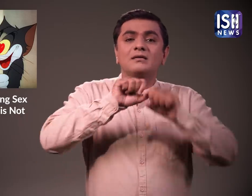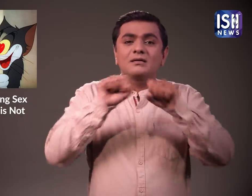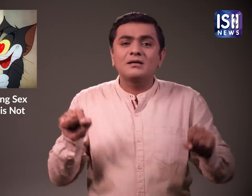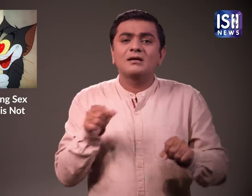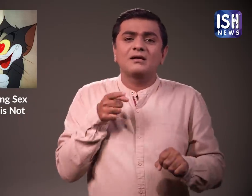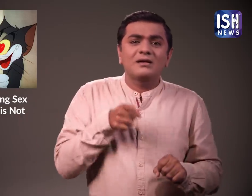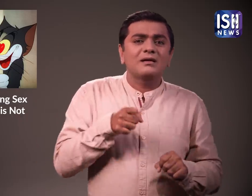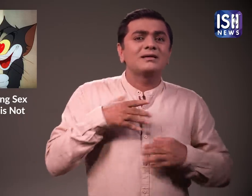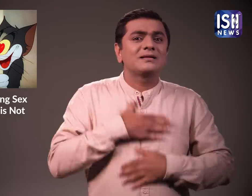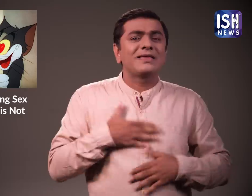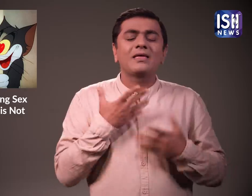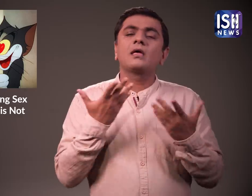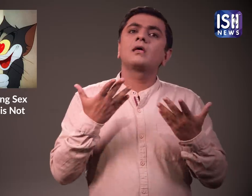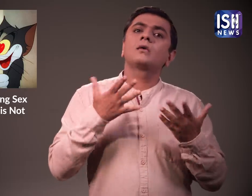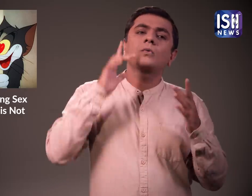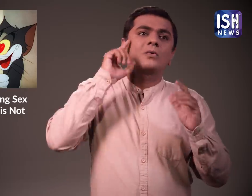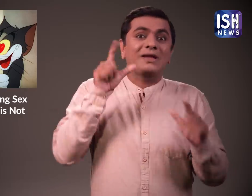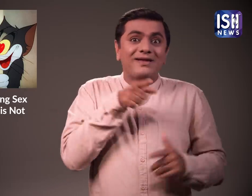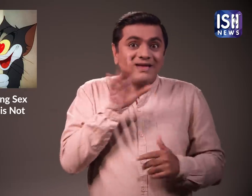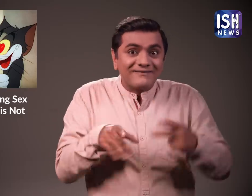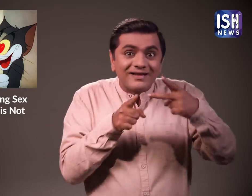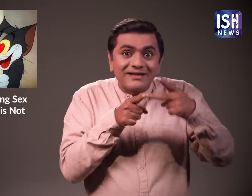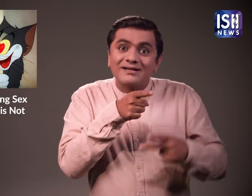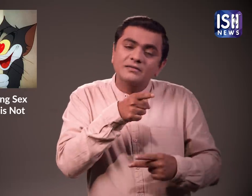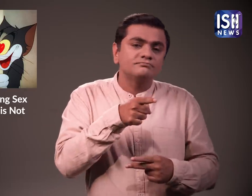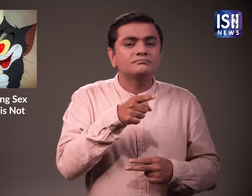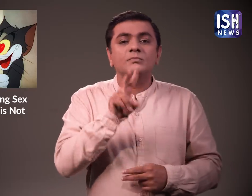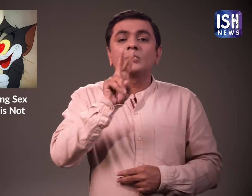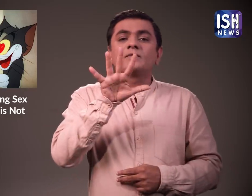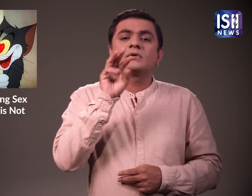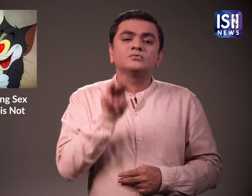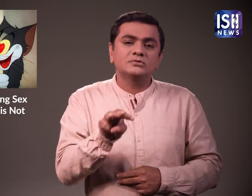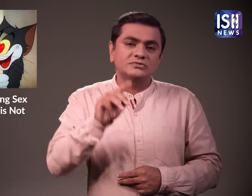सजा बलाद कार के लिए 25,000 रुपे के जुर्माने के साथ 10 साल की जेल थी